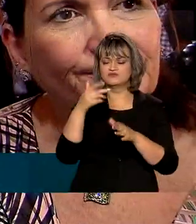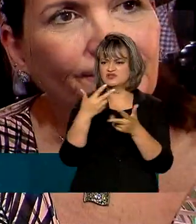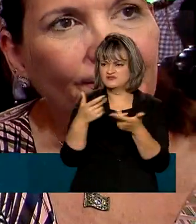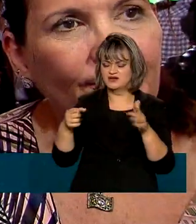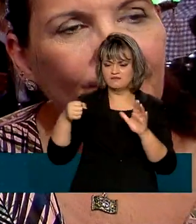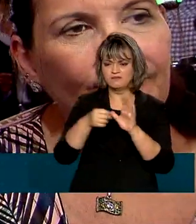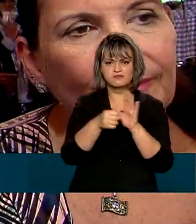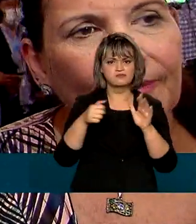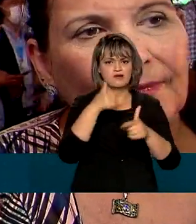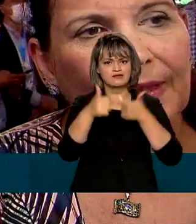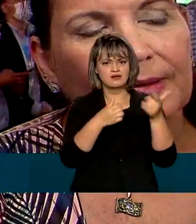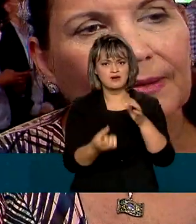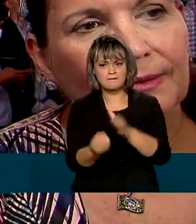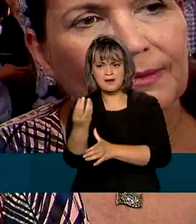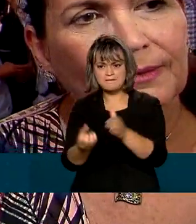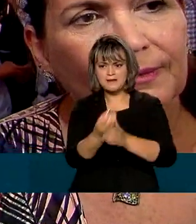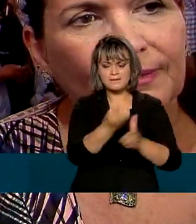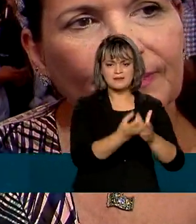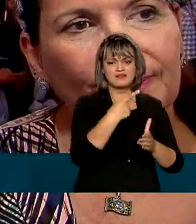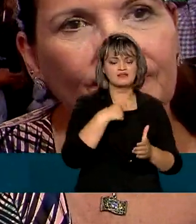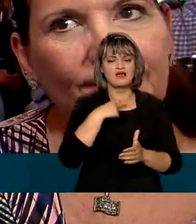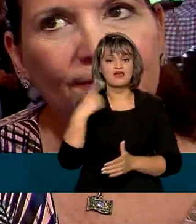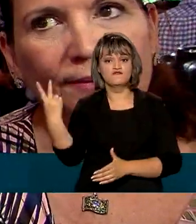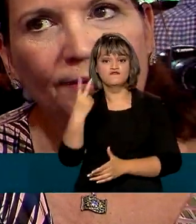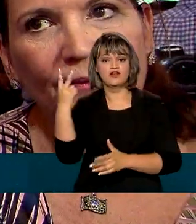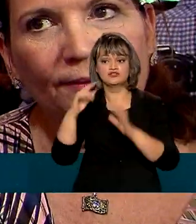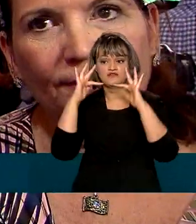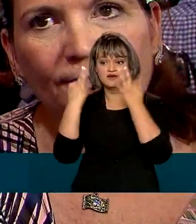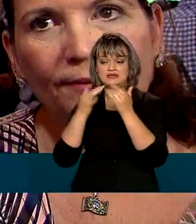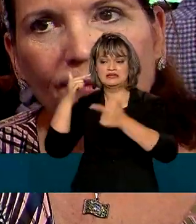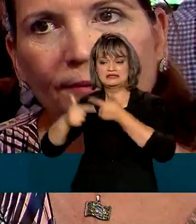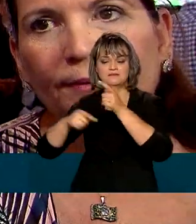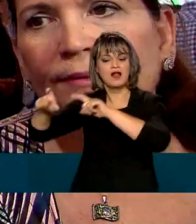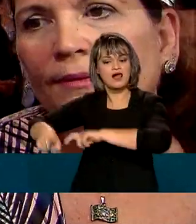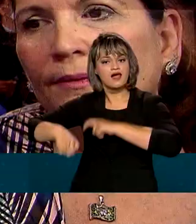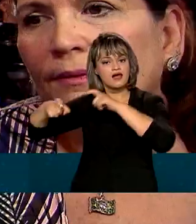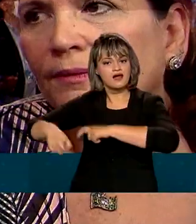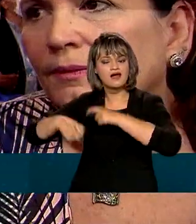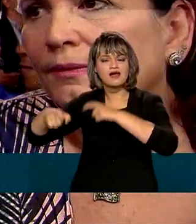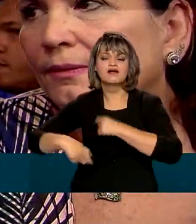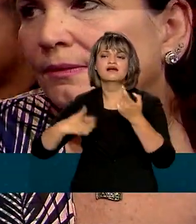milhares de empregos, valoriza as famílias que vivem no campo,